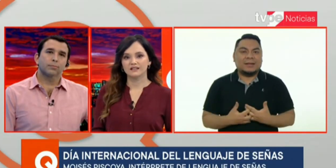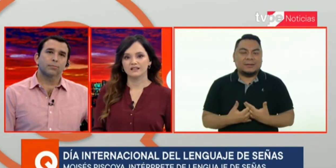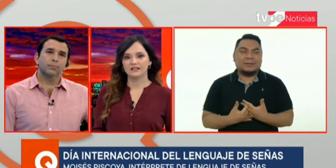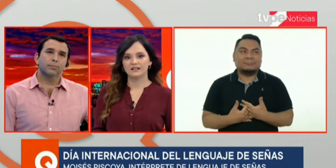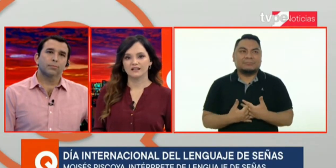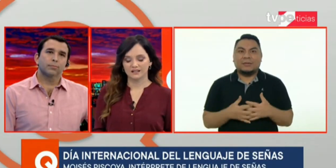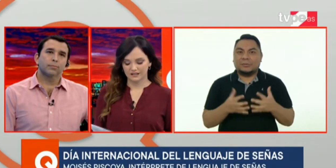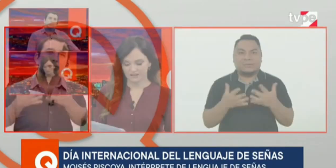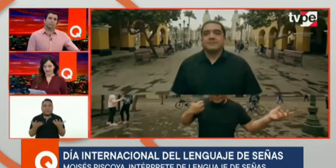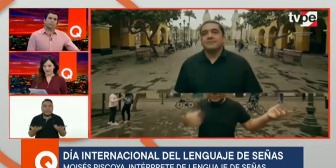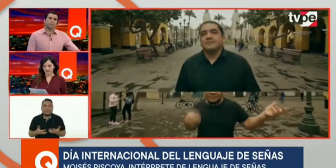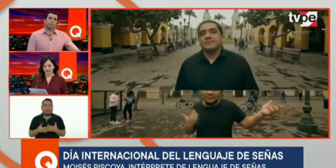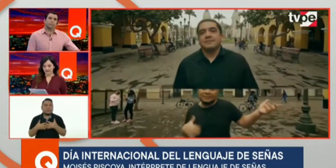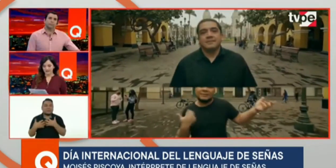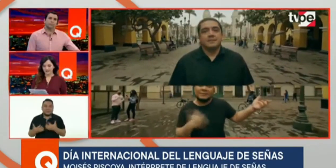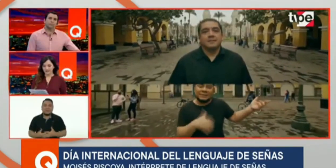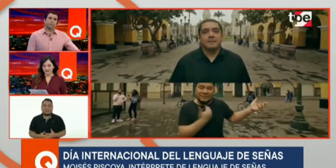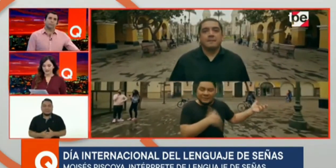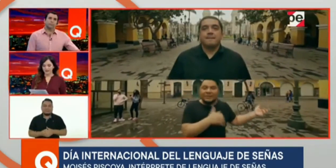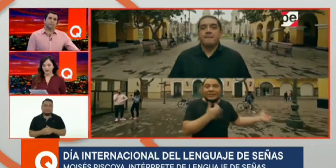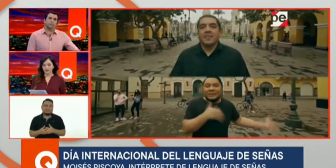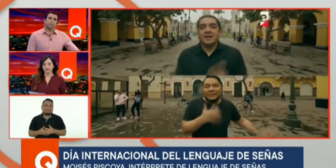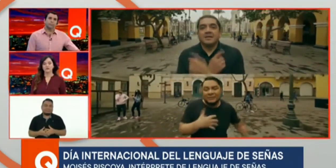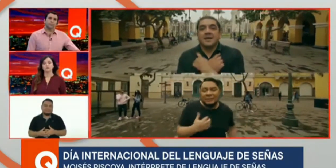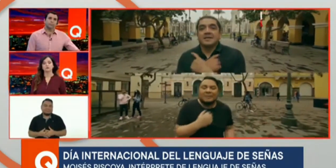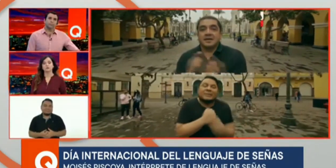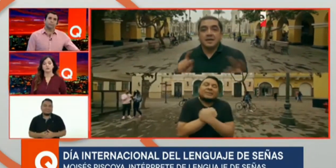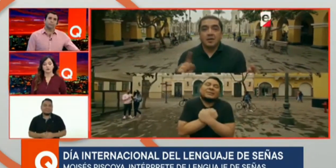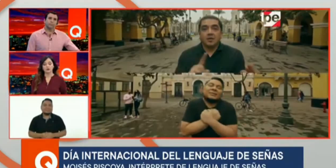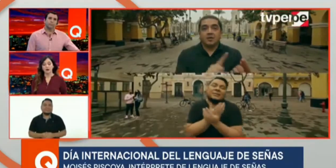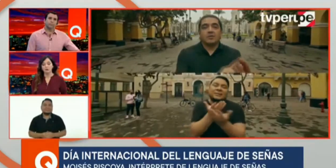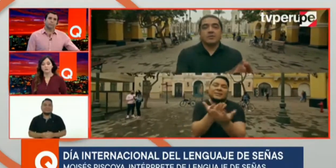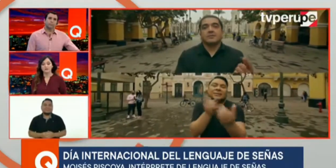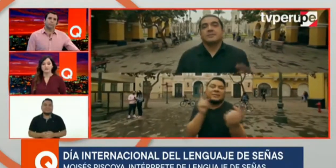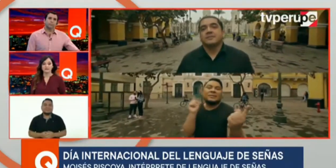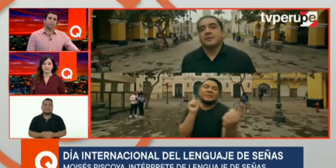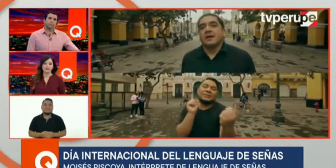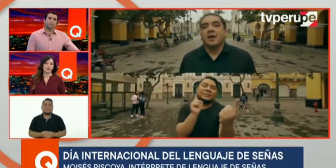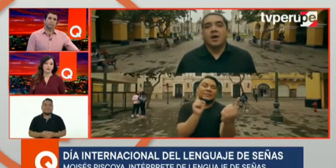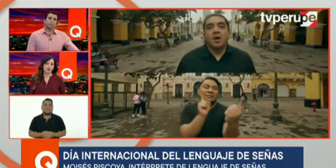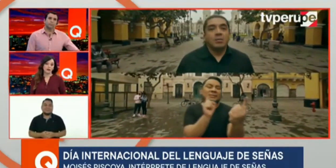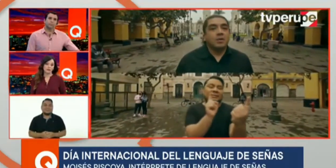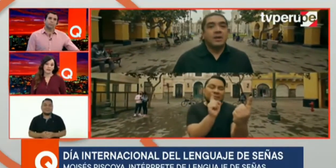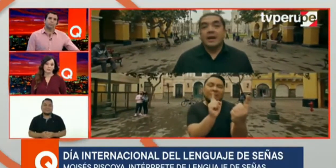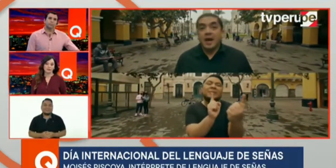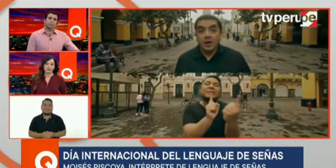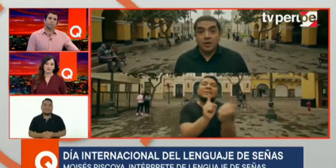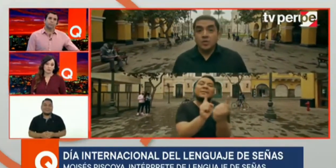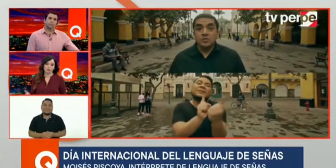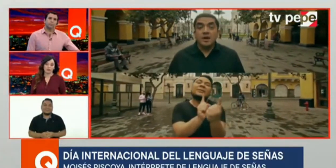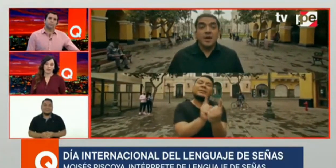audiovisual, comunicaciones. El valor de tu trabajo, Moisés, es incalculable por eso, porque